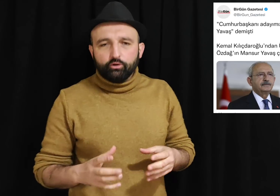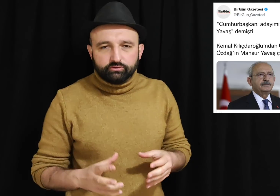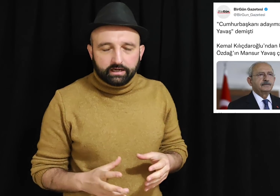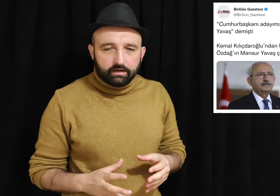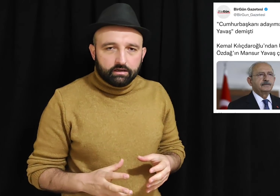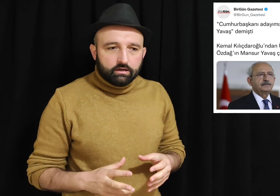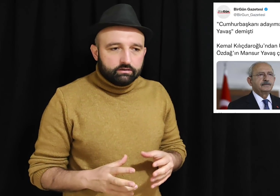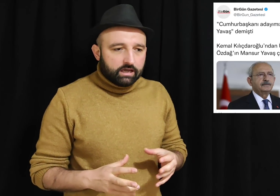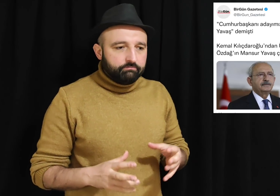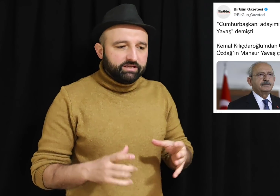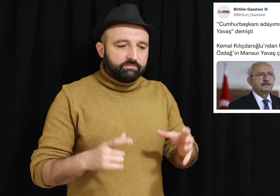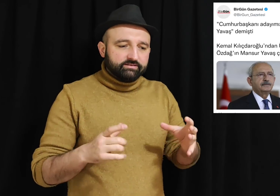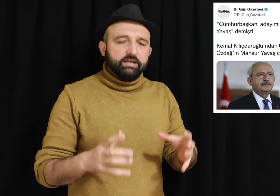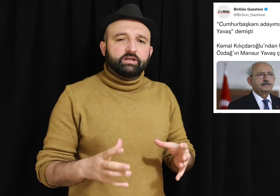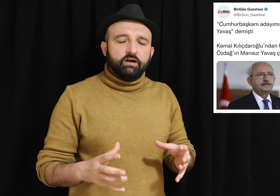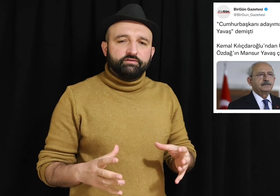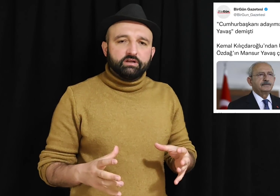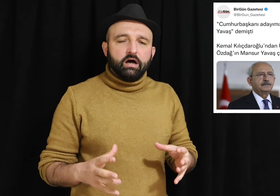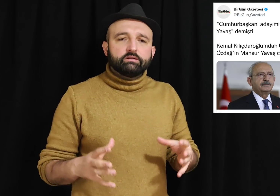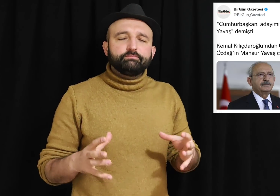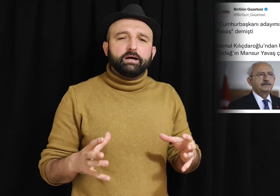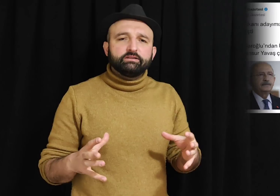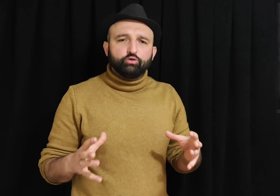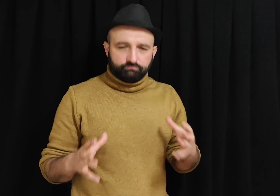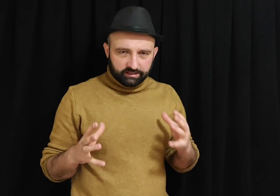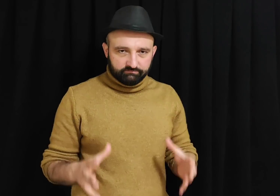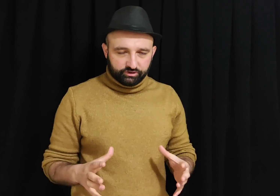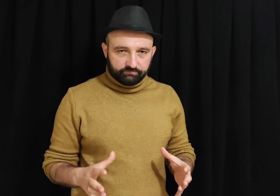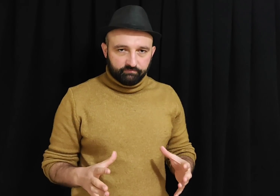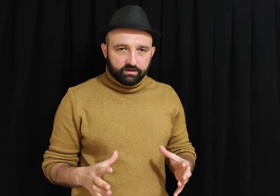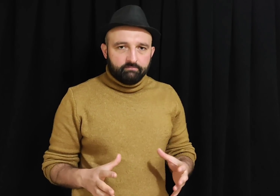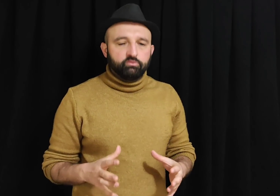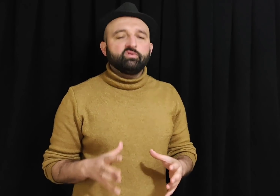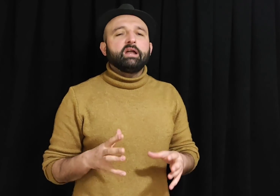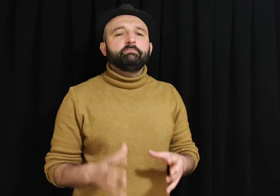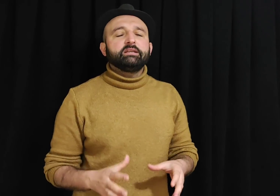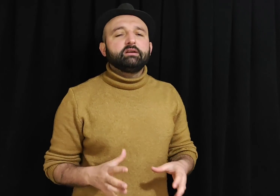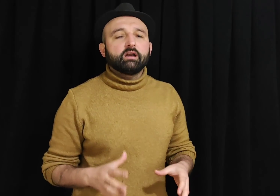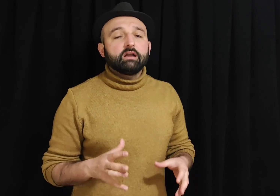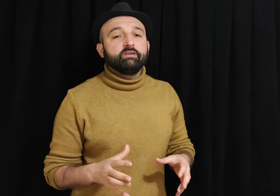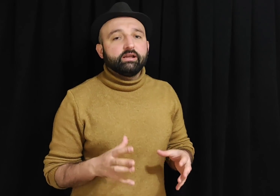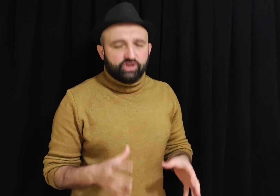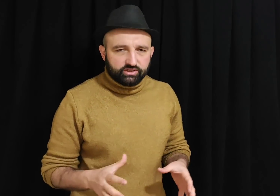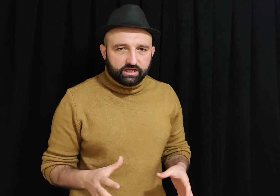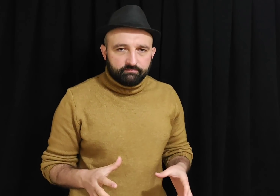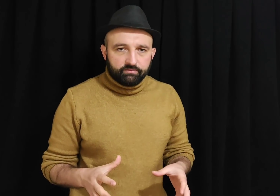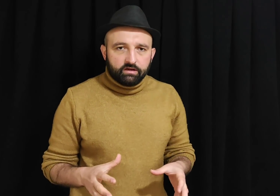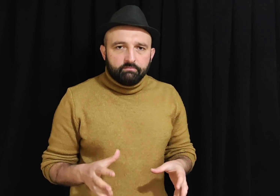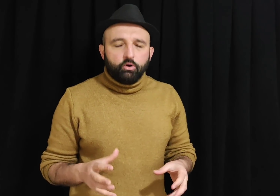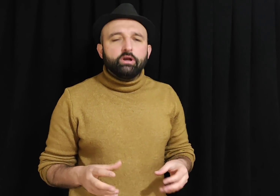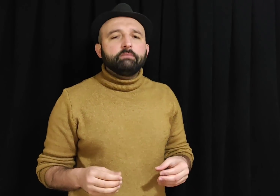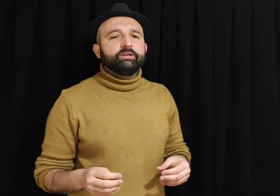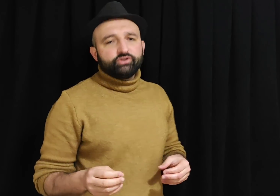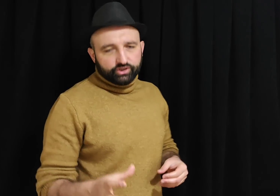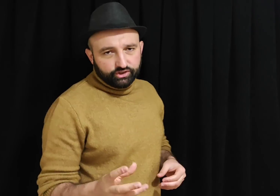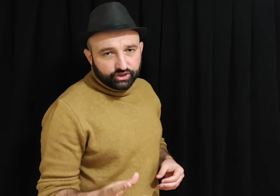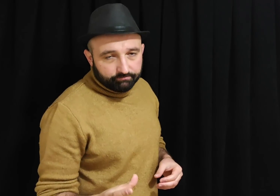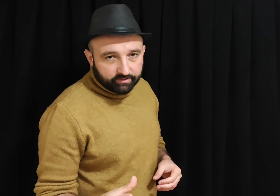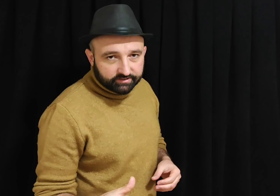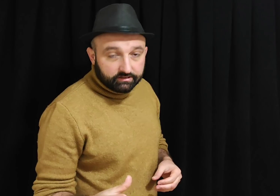Özdağ bir masa etrafında altı parti toplanmış. Bunlar bir karar verecekken böyle bir çıkış yapması